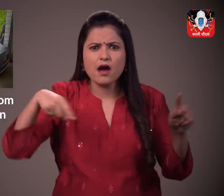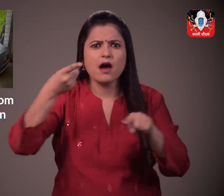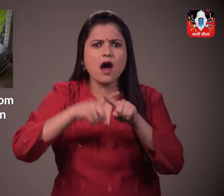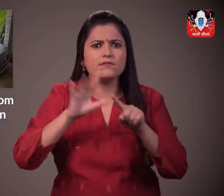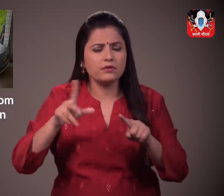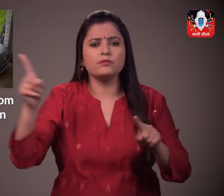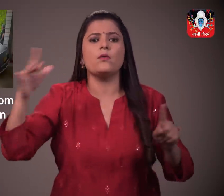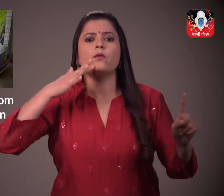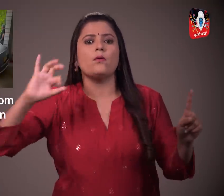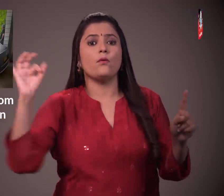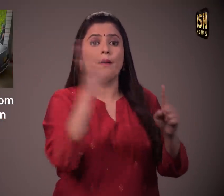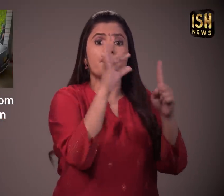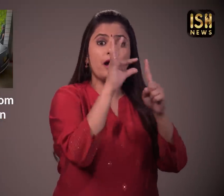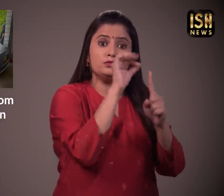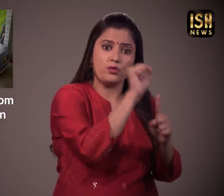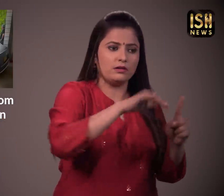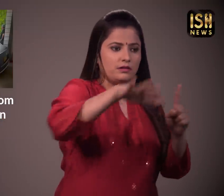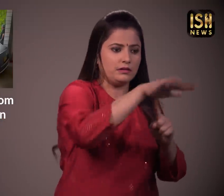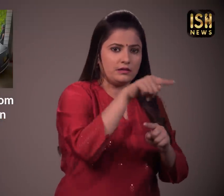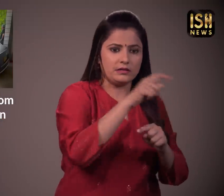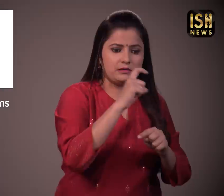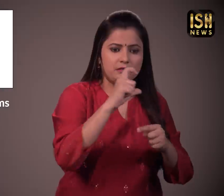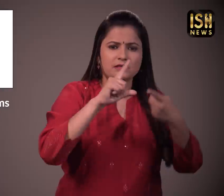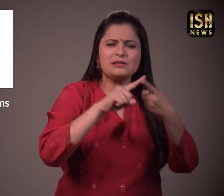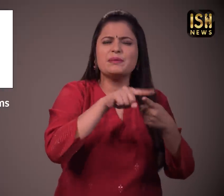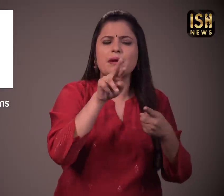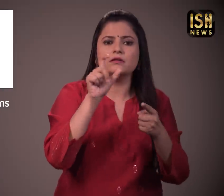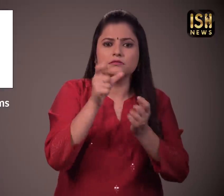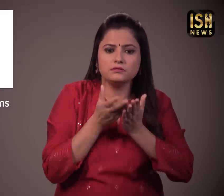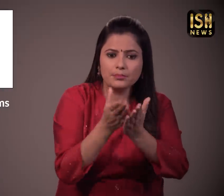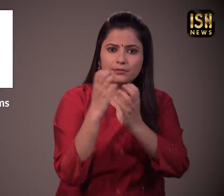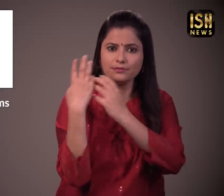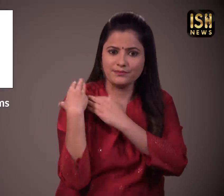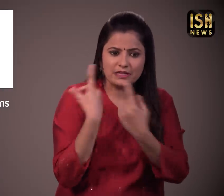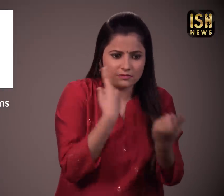इसलिए उन्होंने Colliderate of Customs Enforcement को सूचित किया